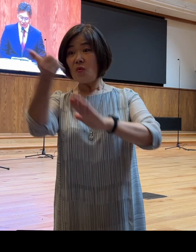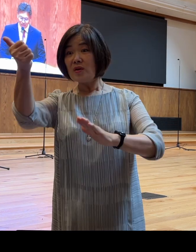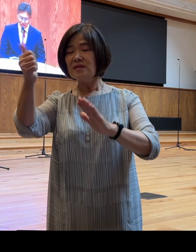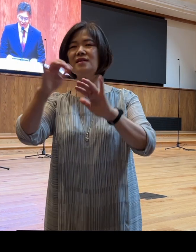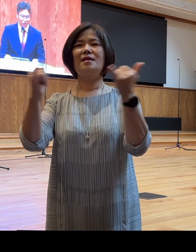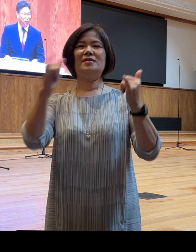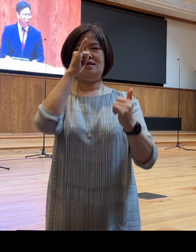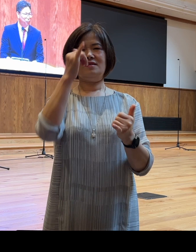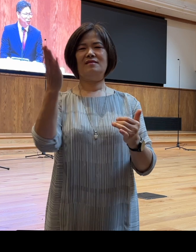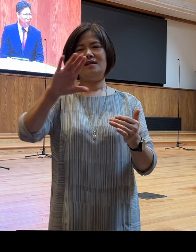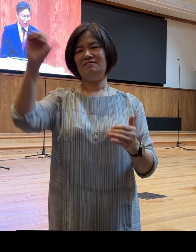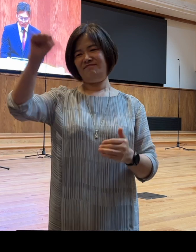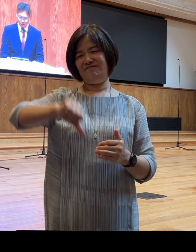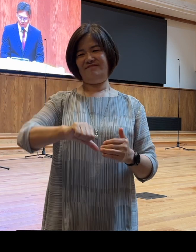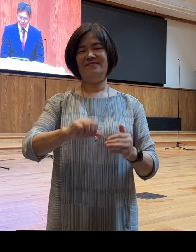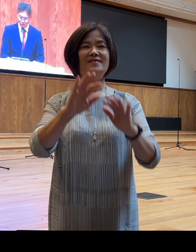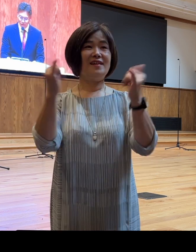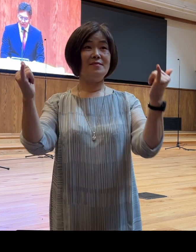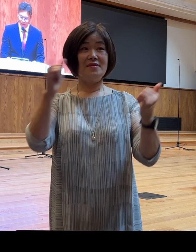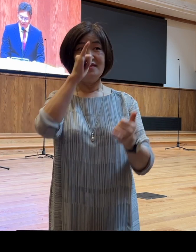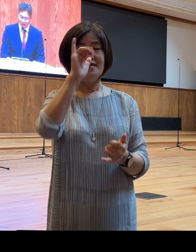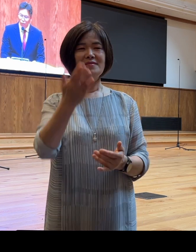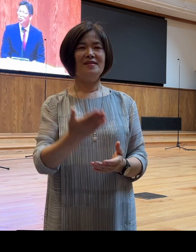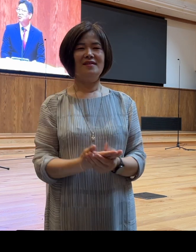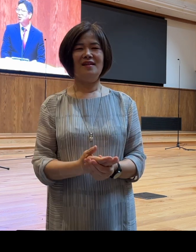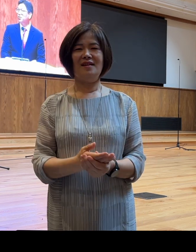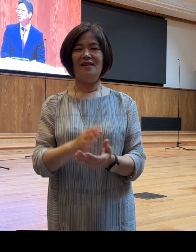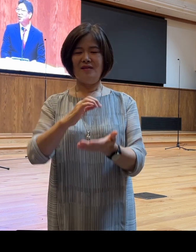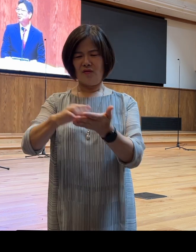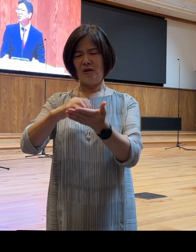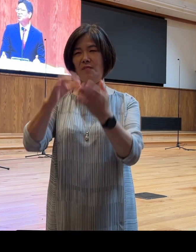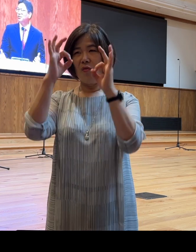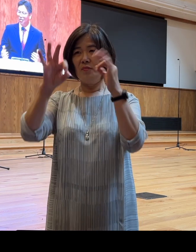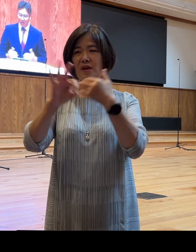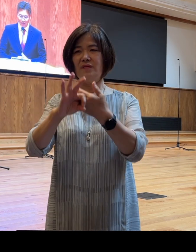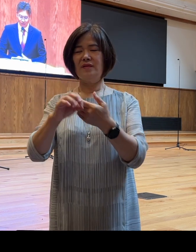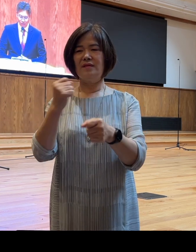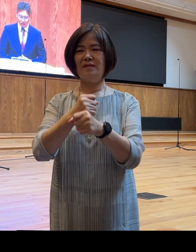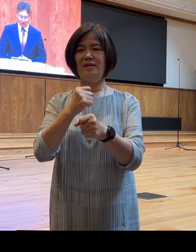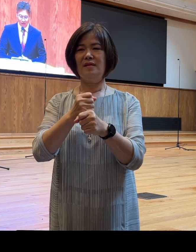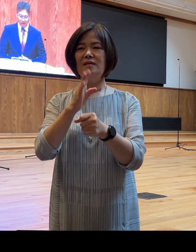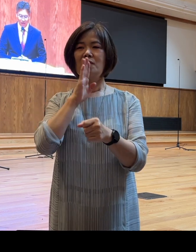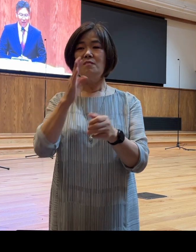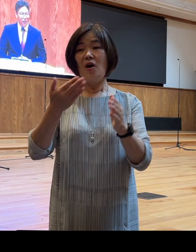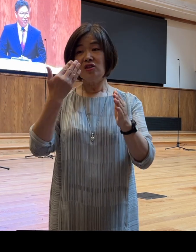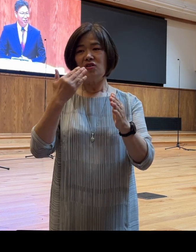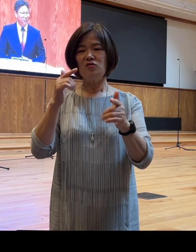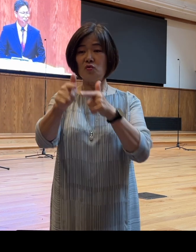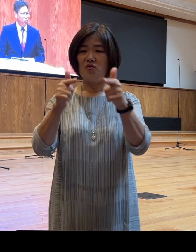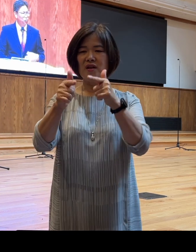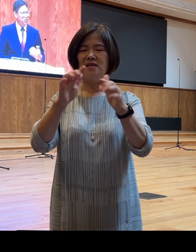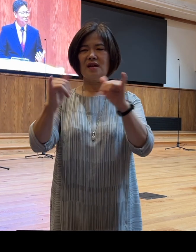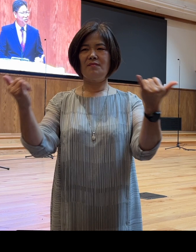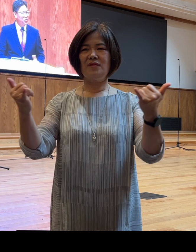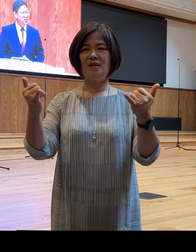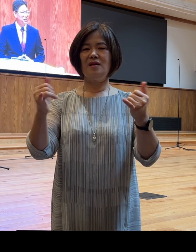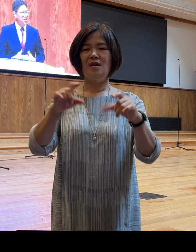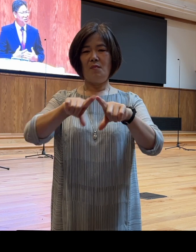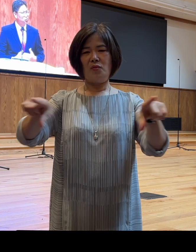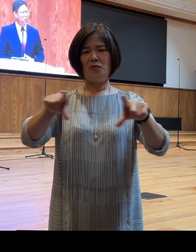그렇지 못한 분들도 계실 거고요 통계에 의하면 다이어트를 시작한 사람들의 보통 사람들이 자기 체중의 3